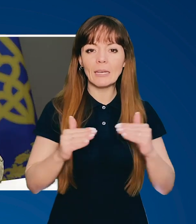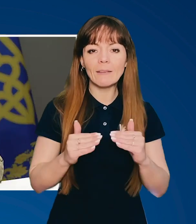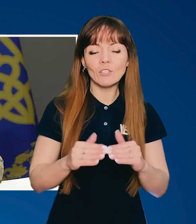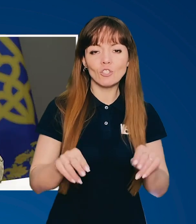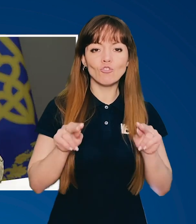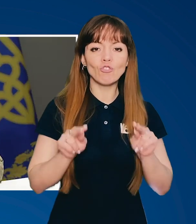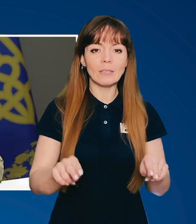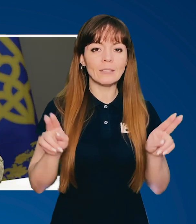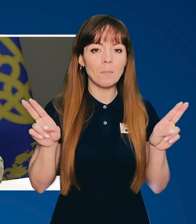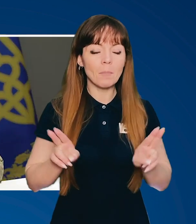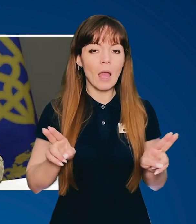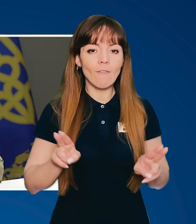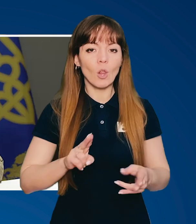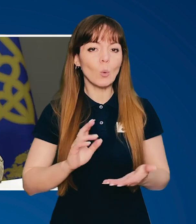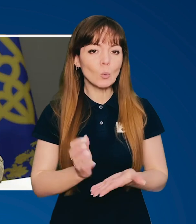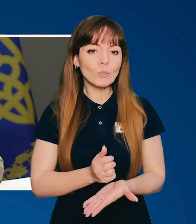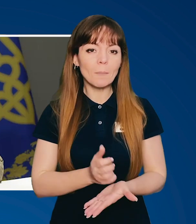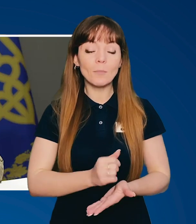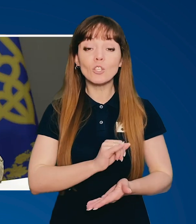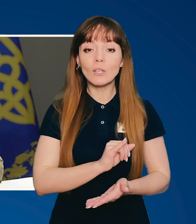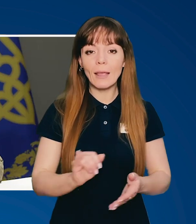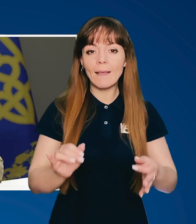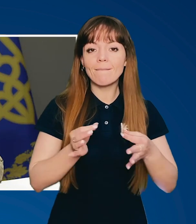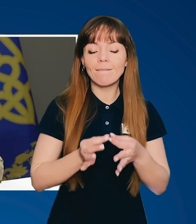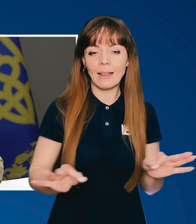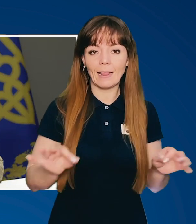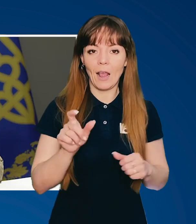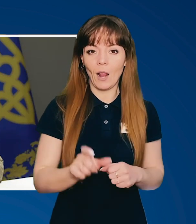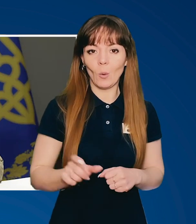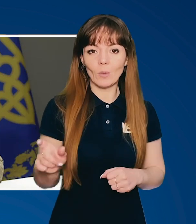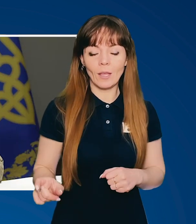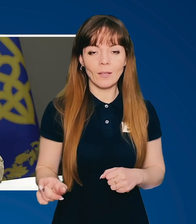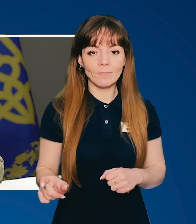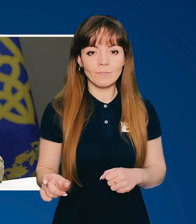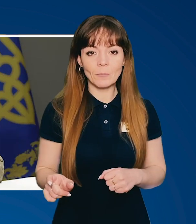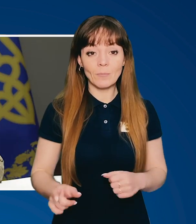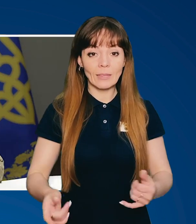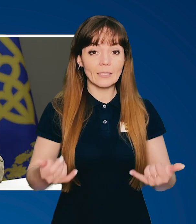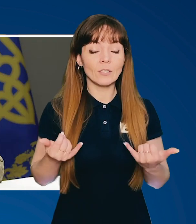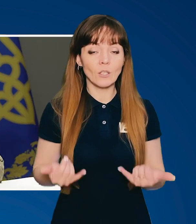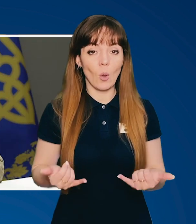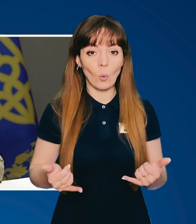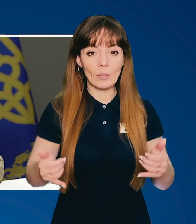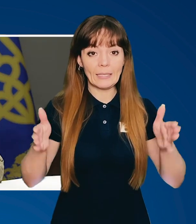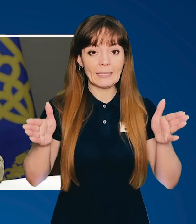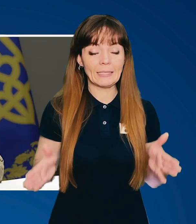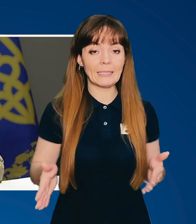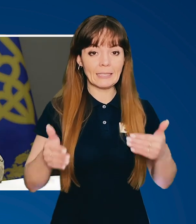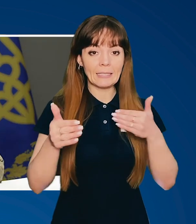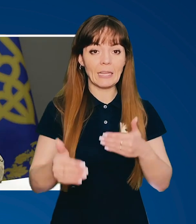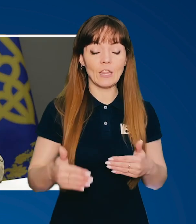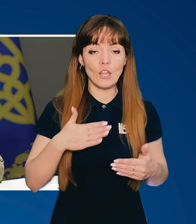рівних, чесних правил, успішних і вільних людей. Сьогодні стіни наших